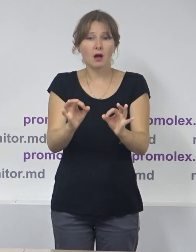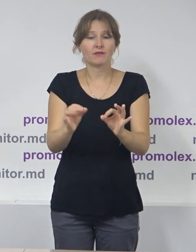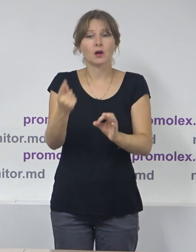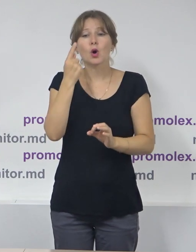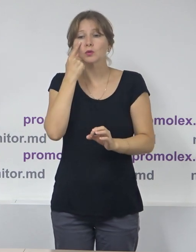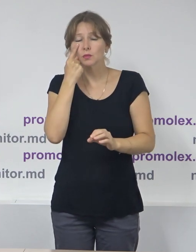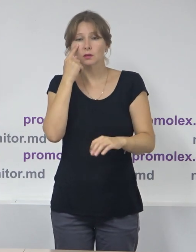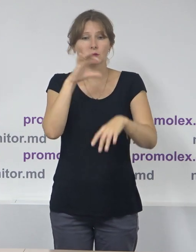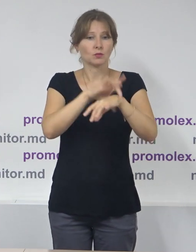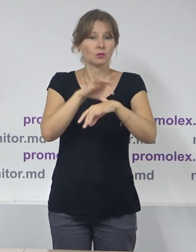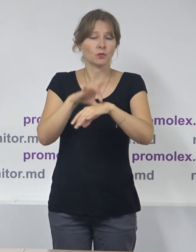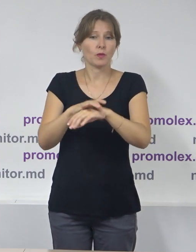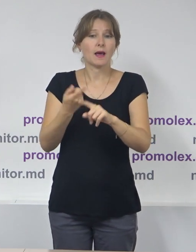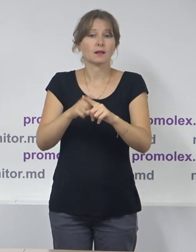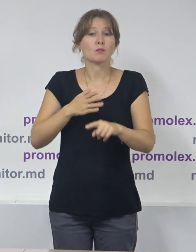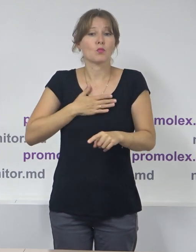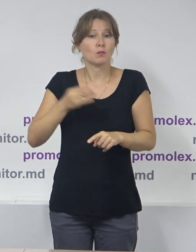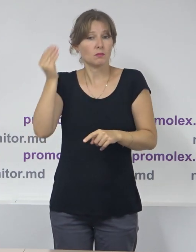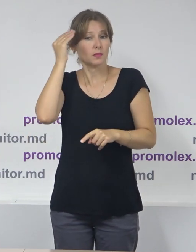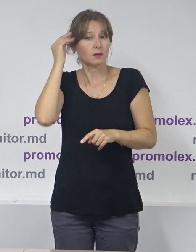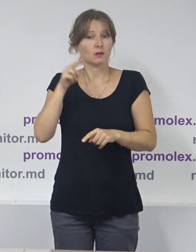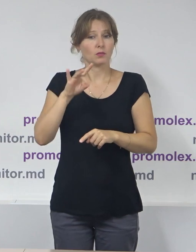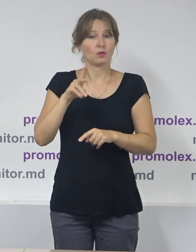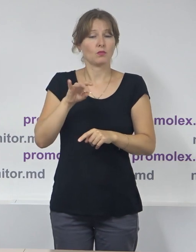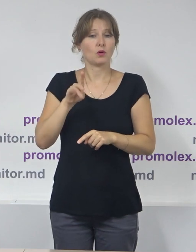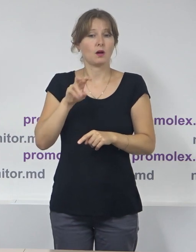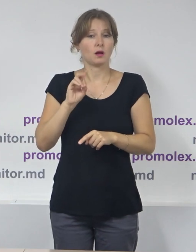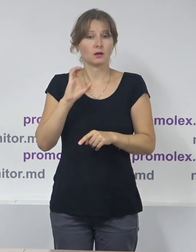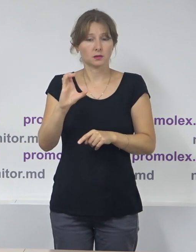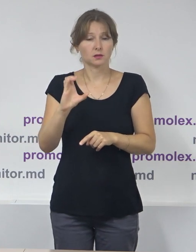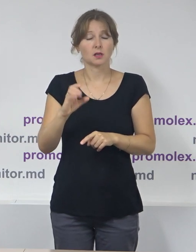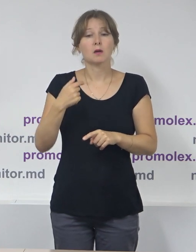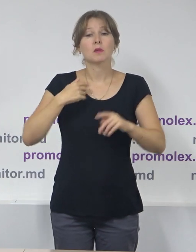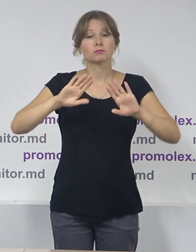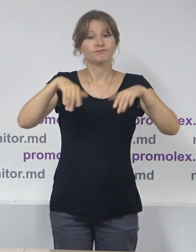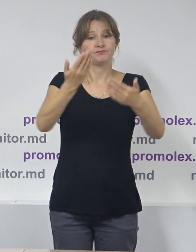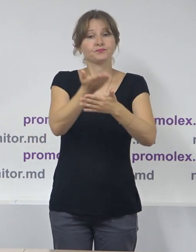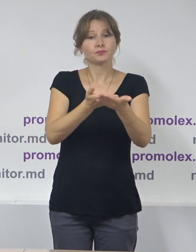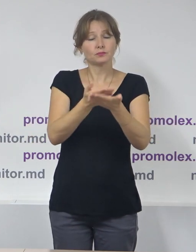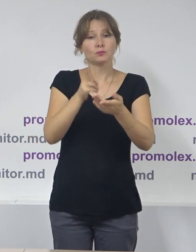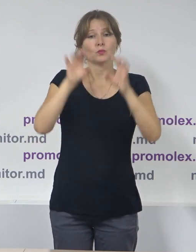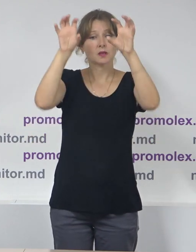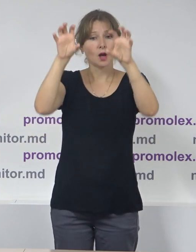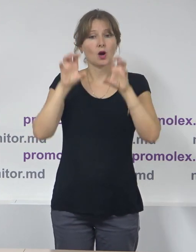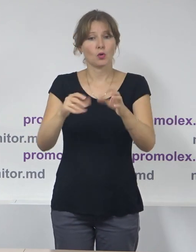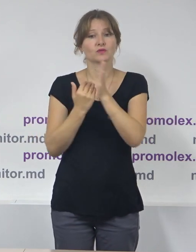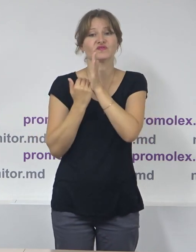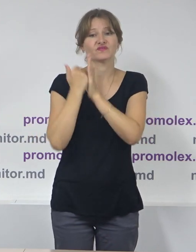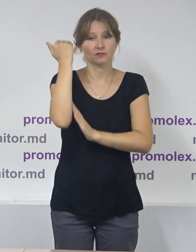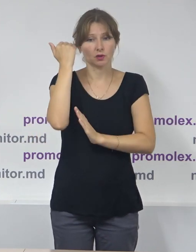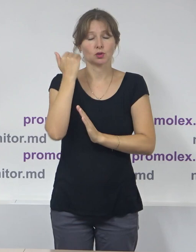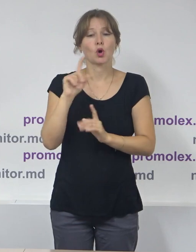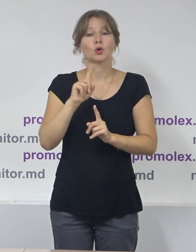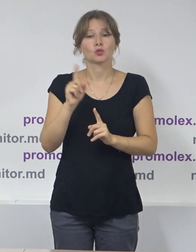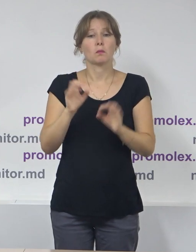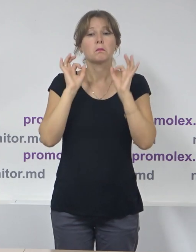din opinia noastră foarte importante. Vinim în acest raport cu recomandare Curții Constitucionale de a se pronunța